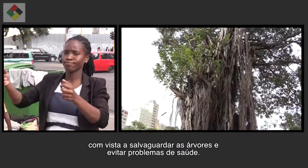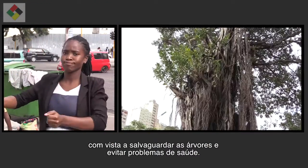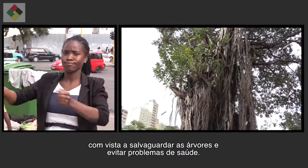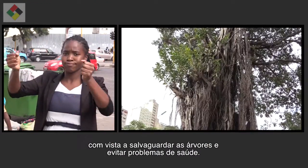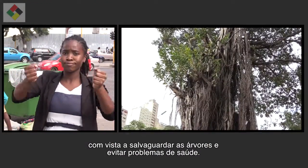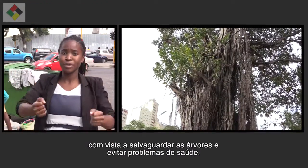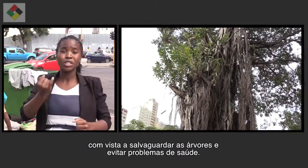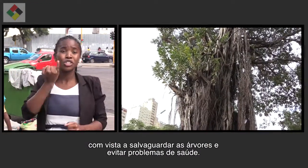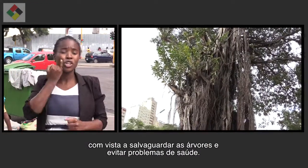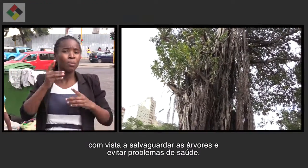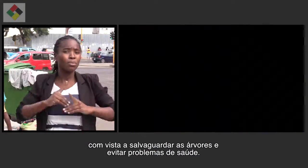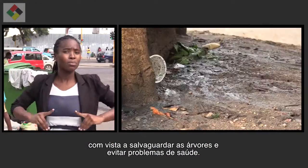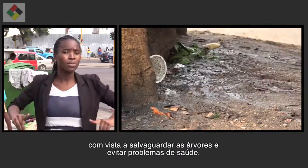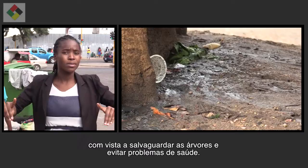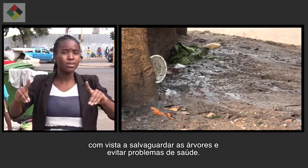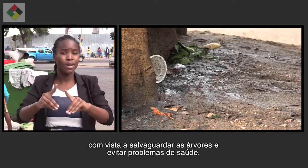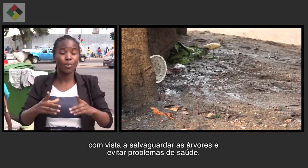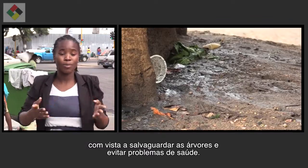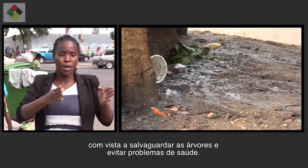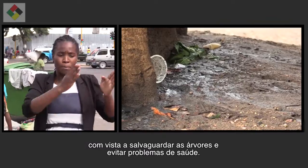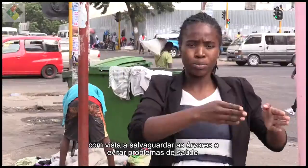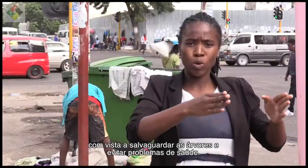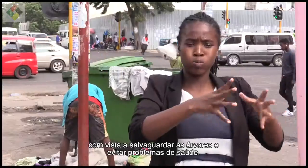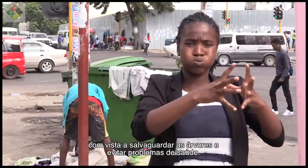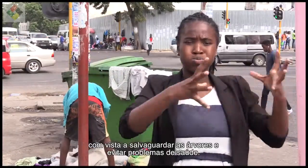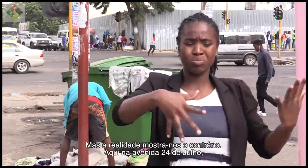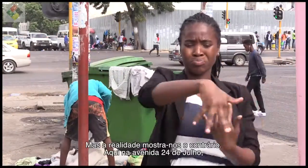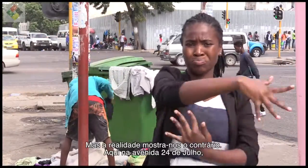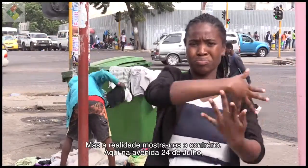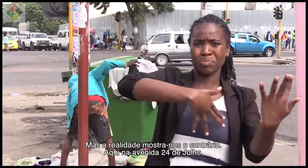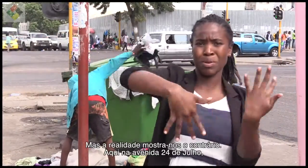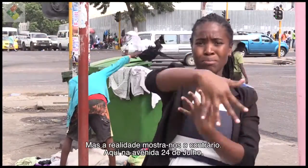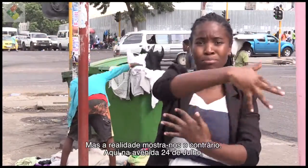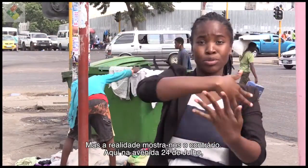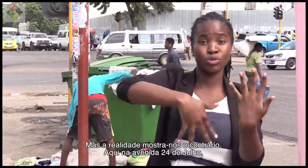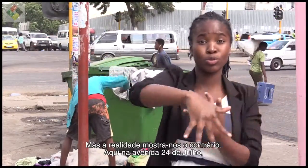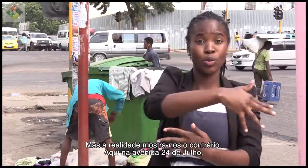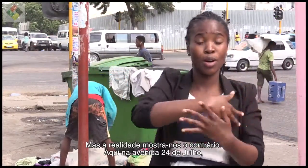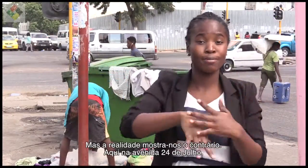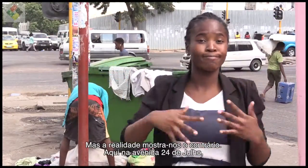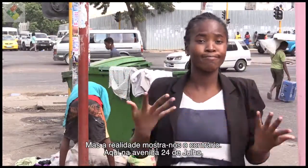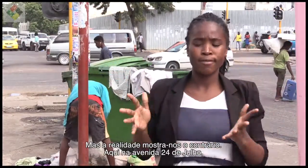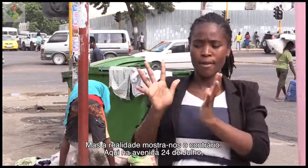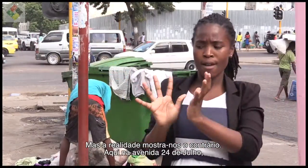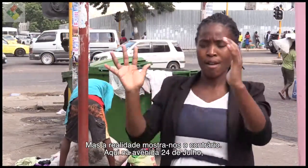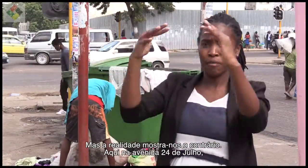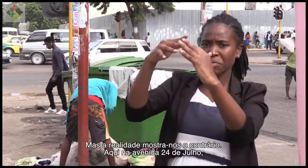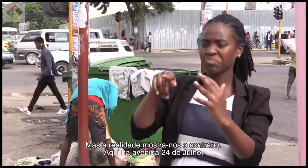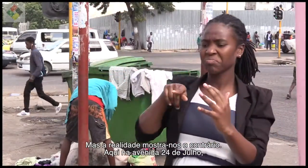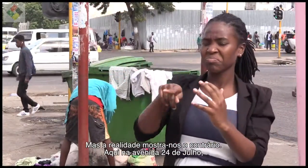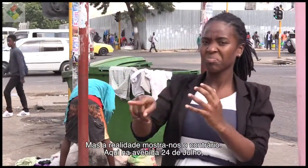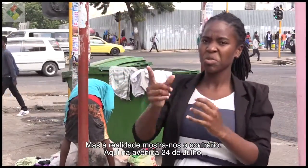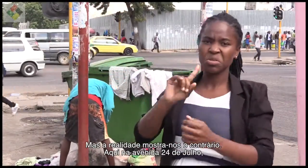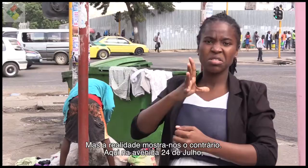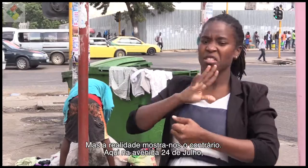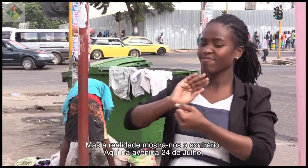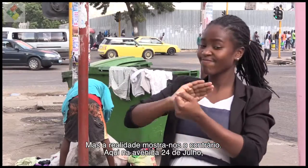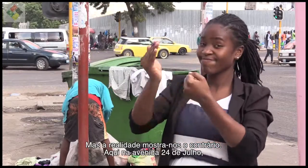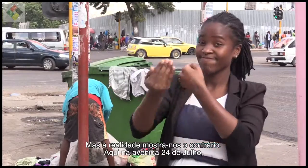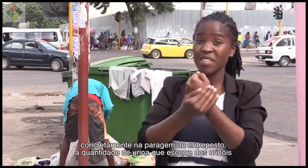salvaguardar as árvores e evitar problemas de saúde. Mas a realidade mostra-nos o contrário. Aqui na Avenida 24 de Julho,